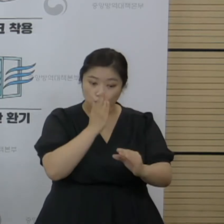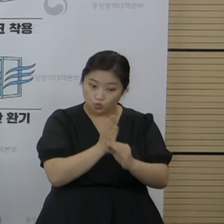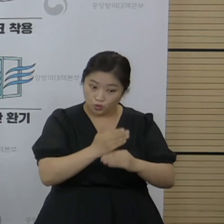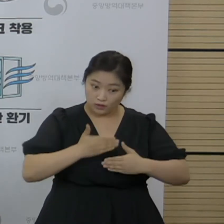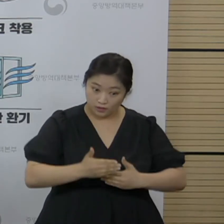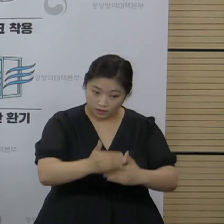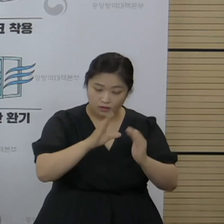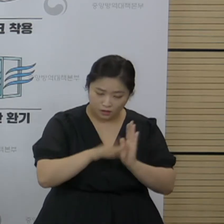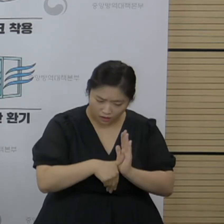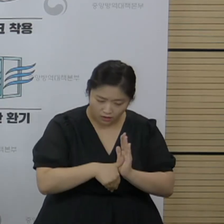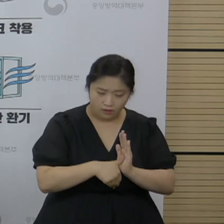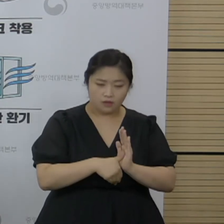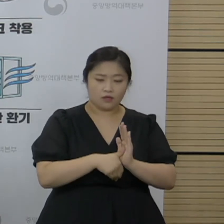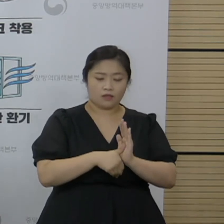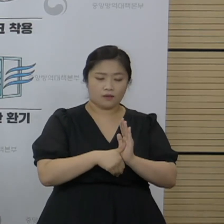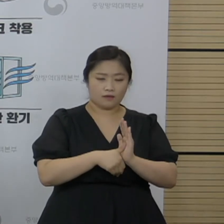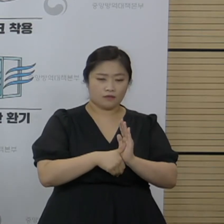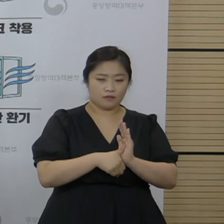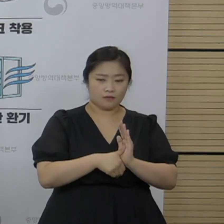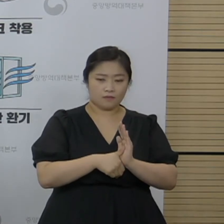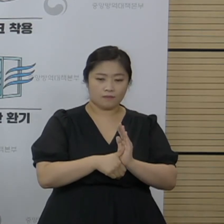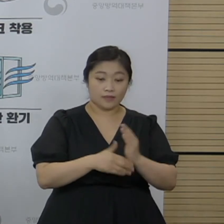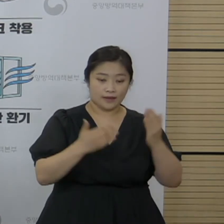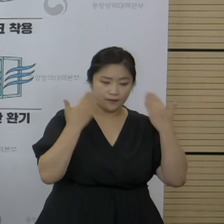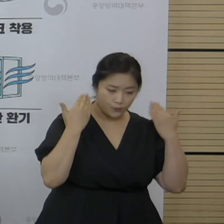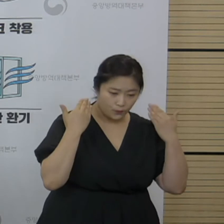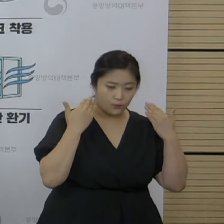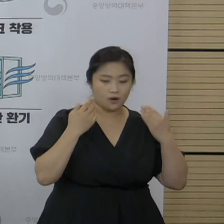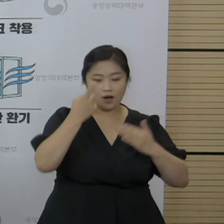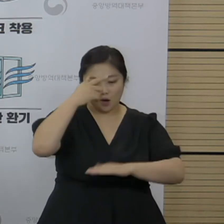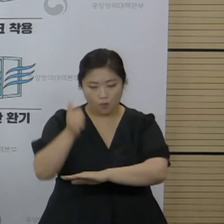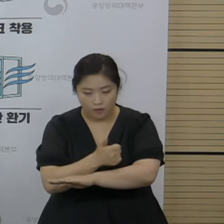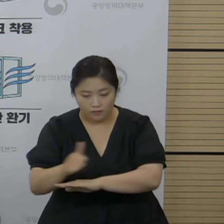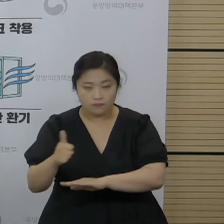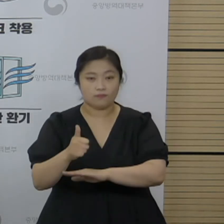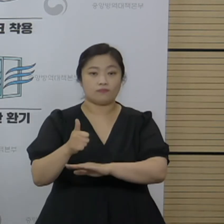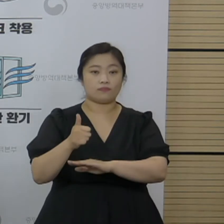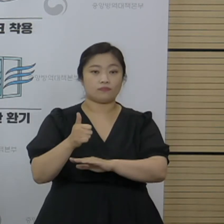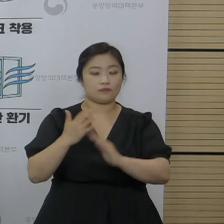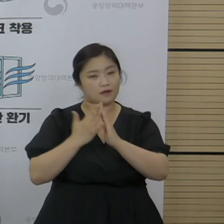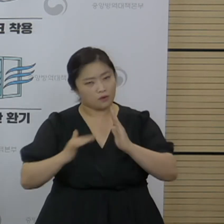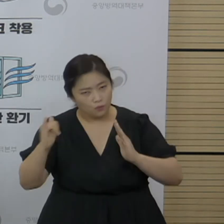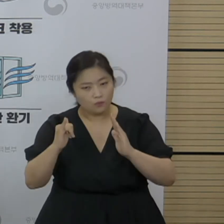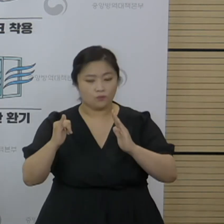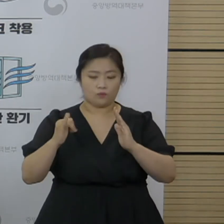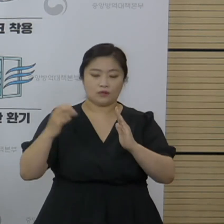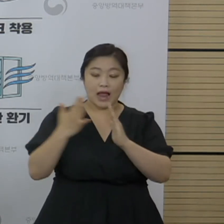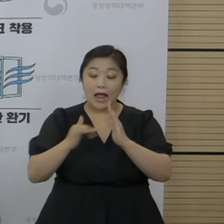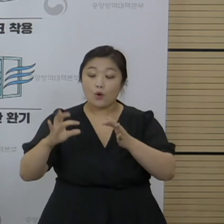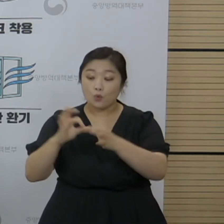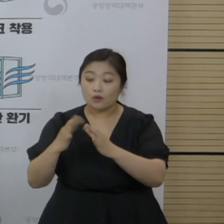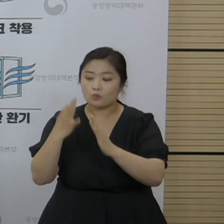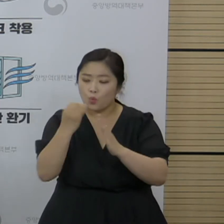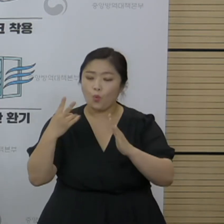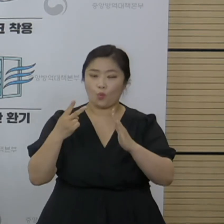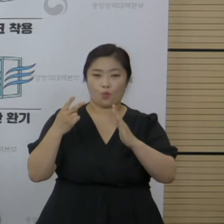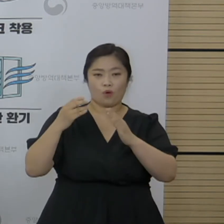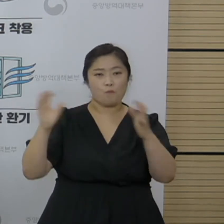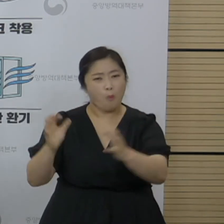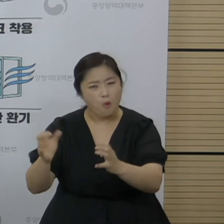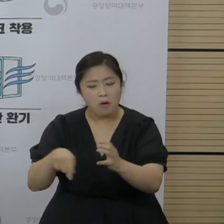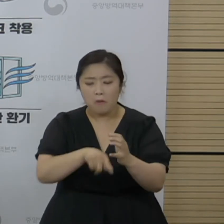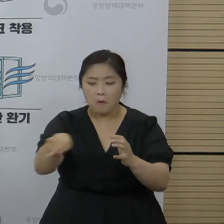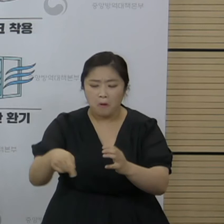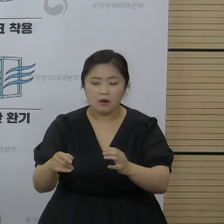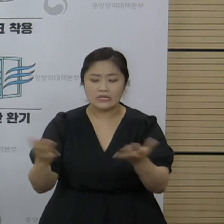단계에 이제 학교, 학원, 가족, 가족에 의해서 또 다른 모임